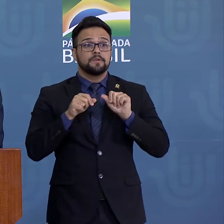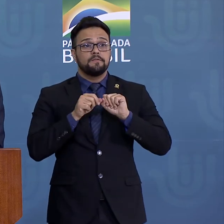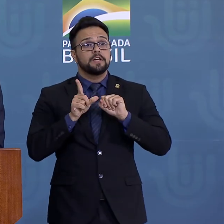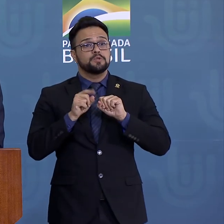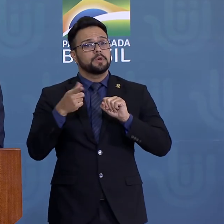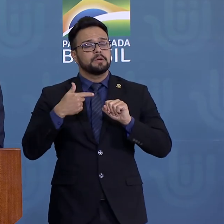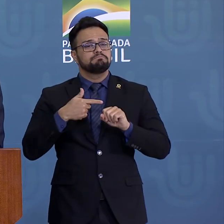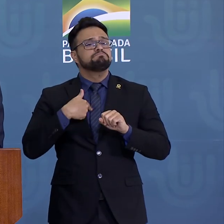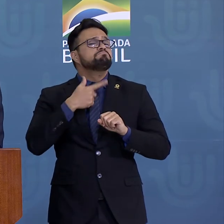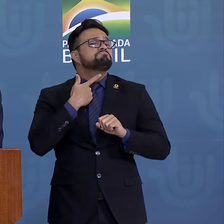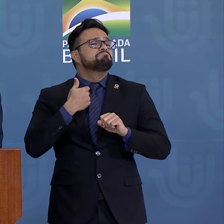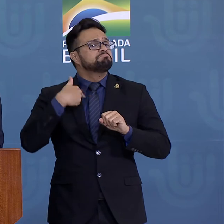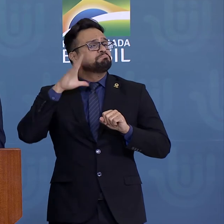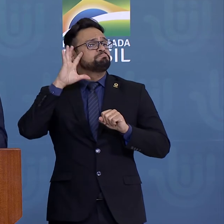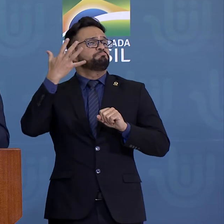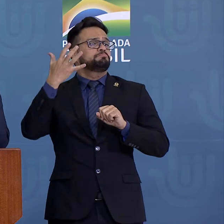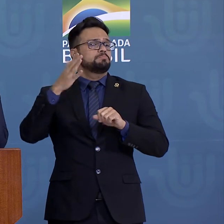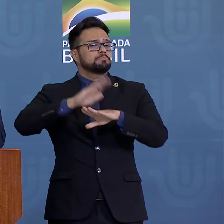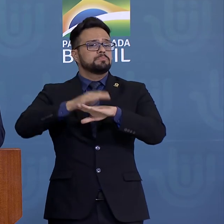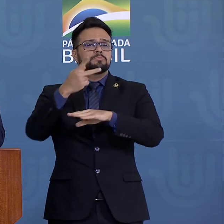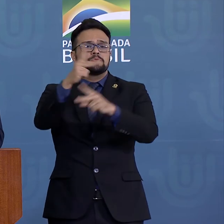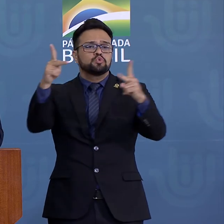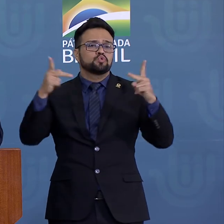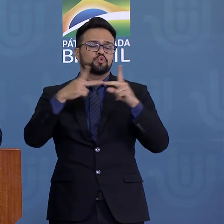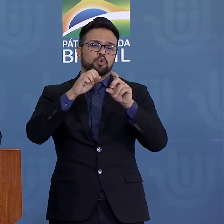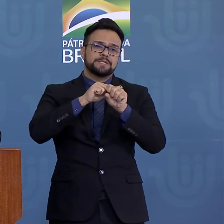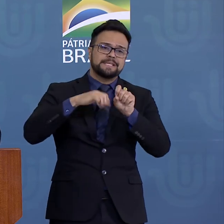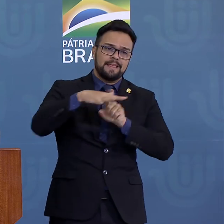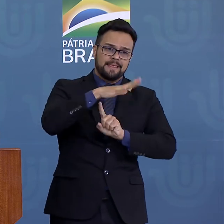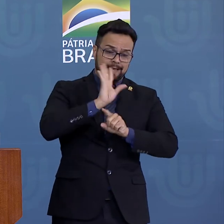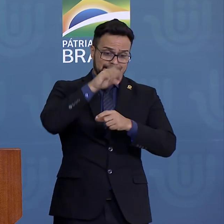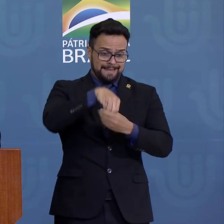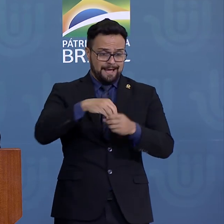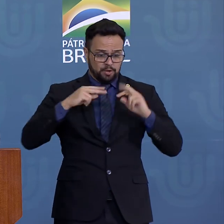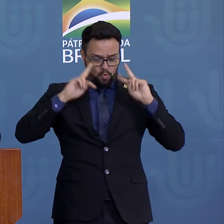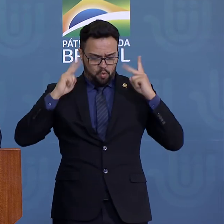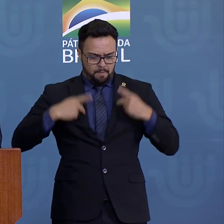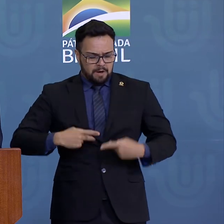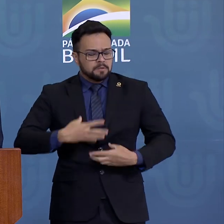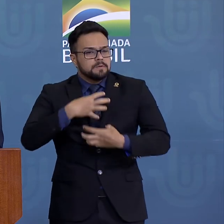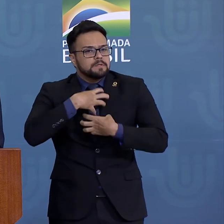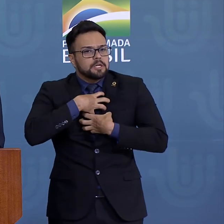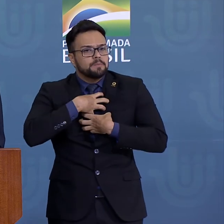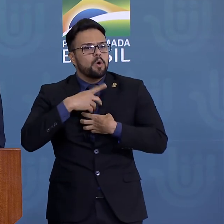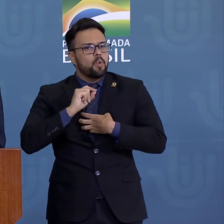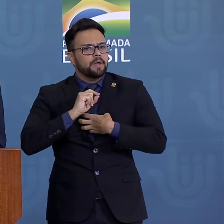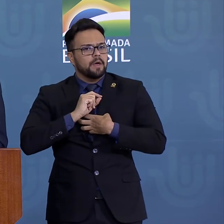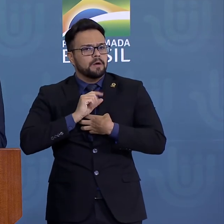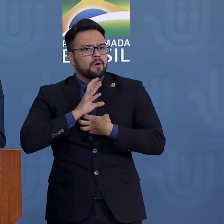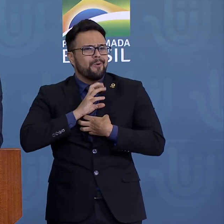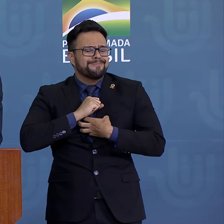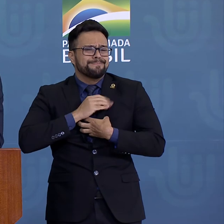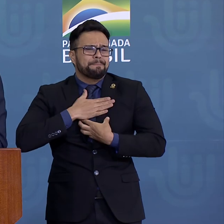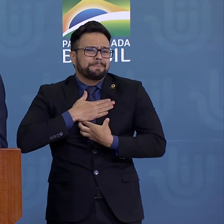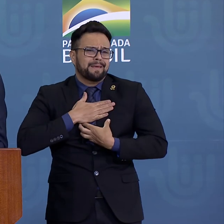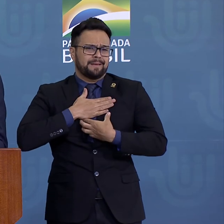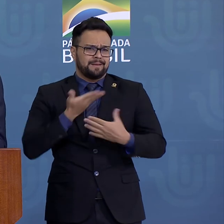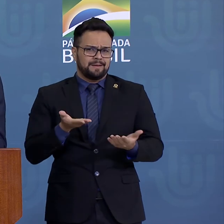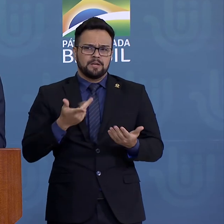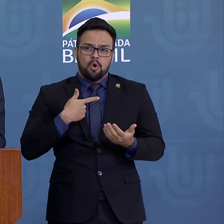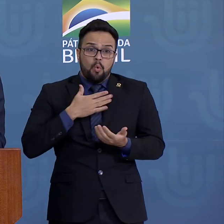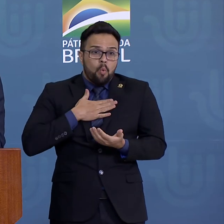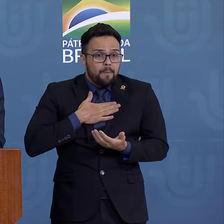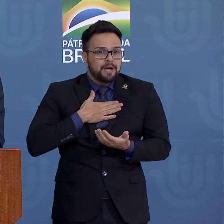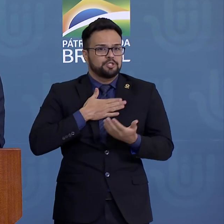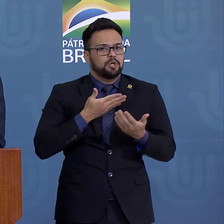espontânea pela sociedade. Está dentro do ser humano o sentimento de compaixão. E esse sentimento é que